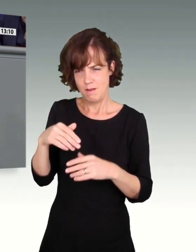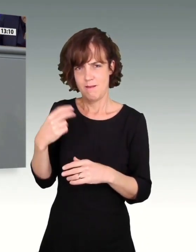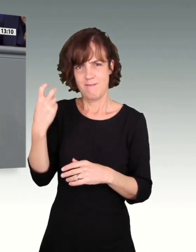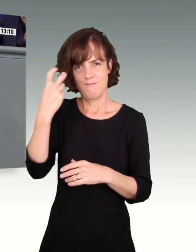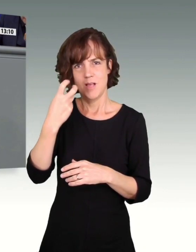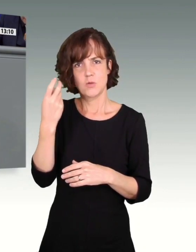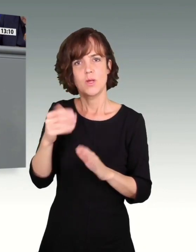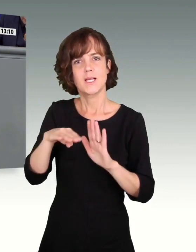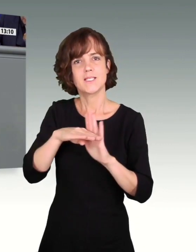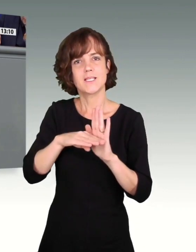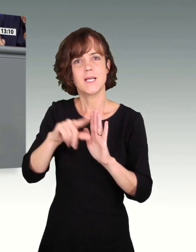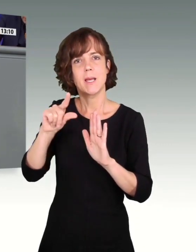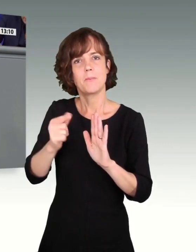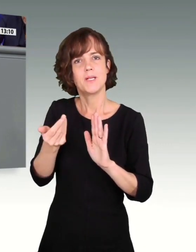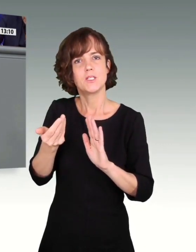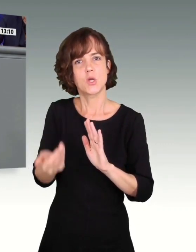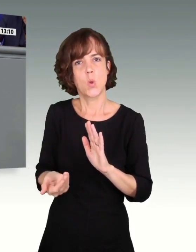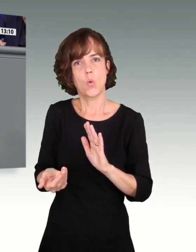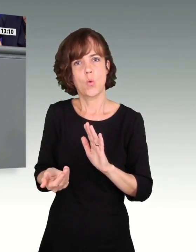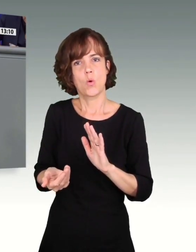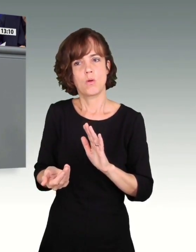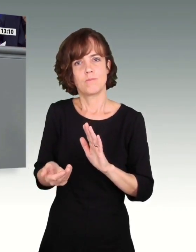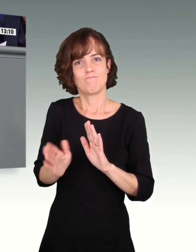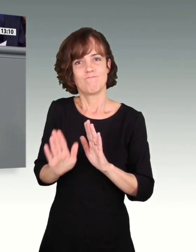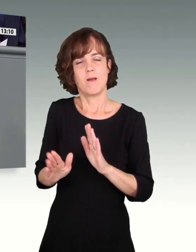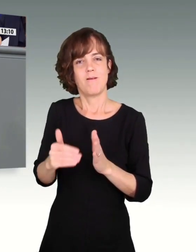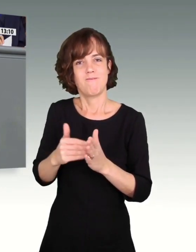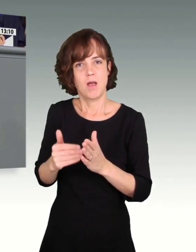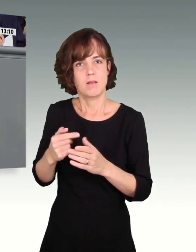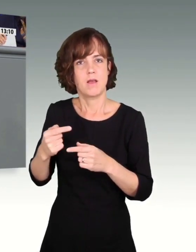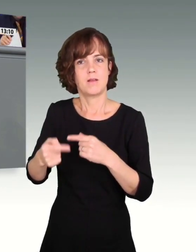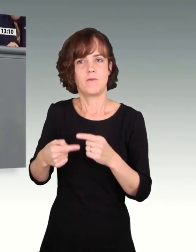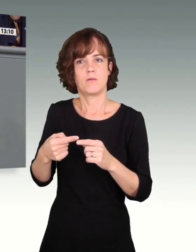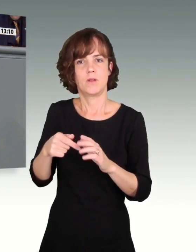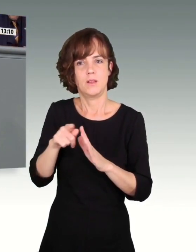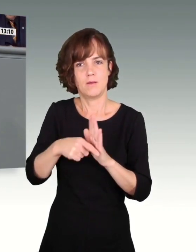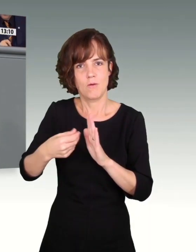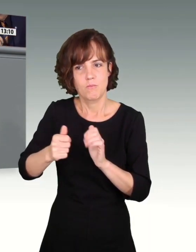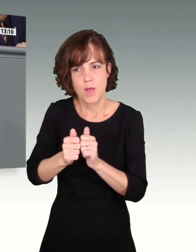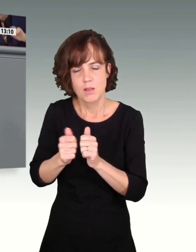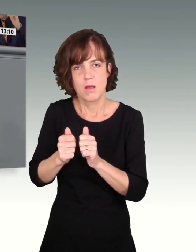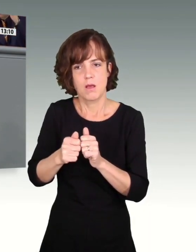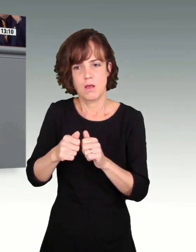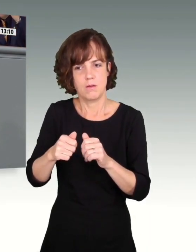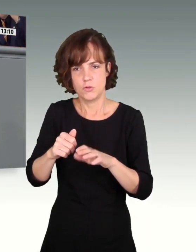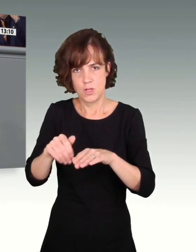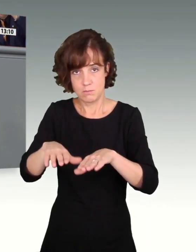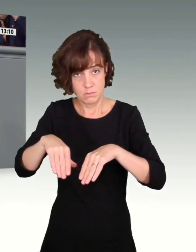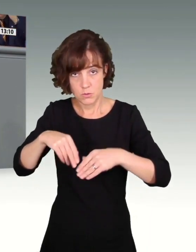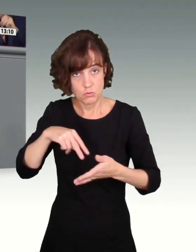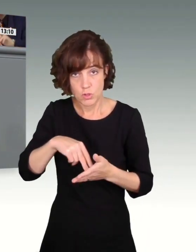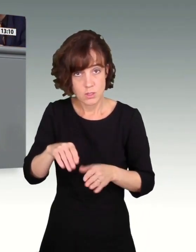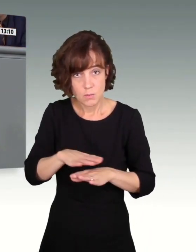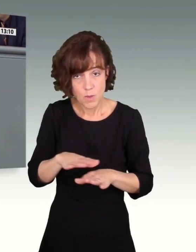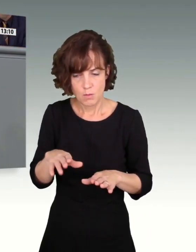gesetzlichen Mindestlohn in seiner Weiterentwicklung aus den Händen der Tarifpartner herauszunehmen. da deutet